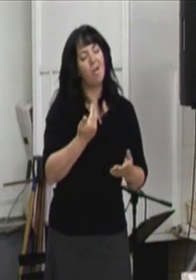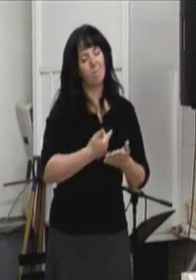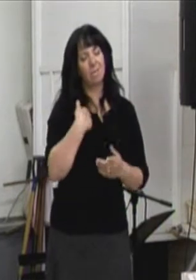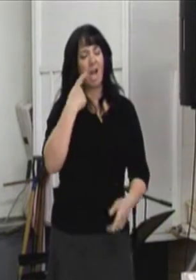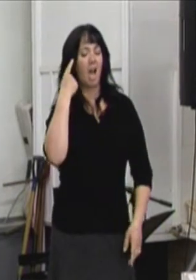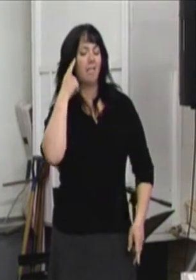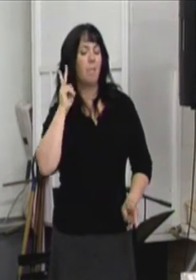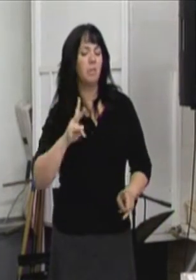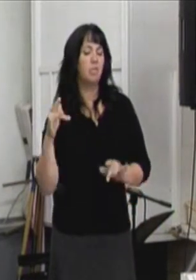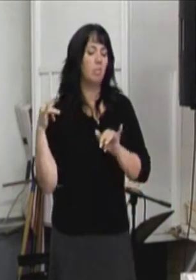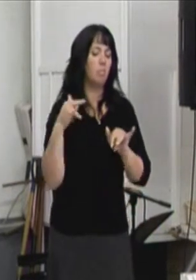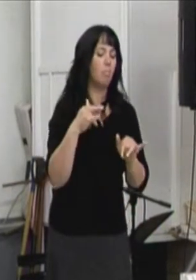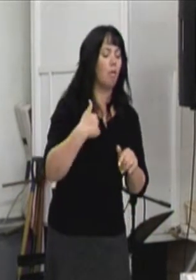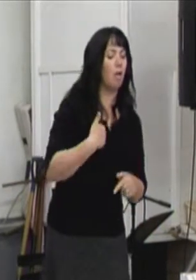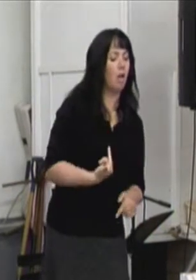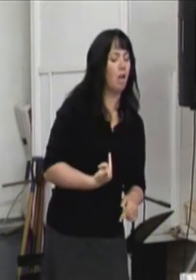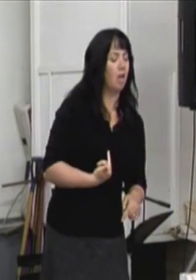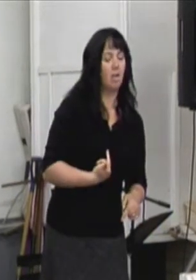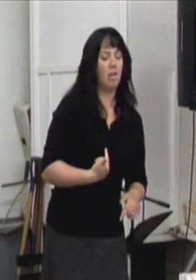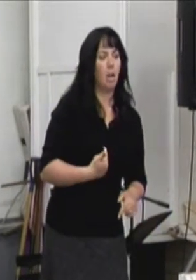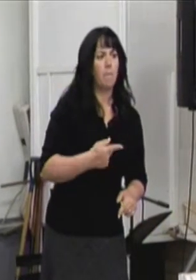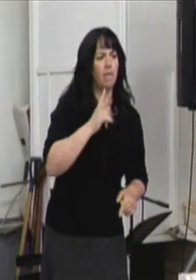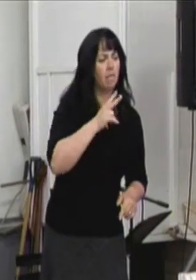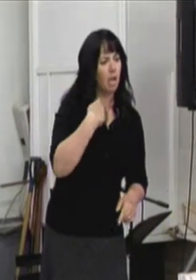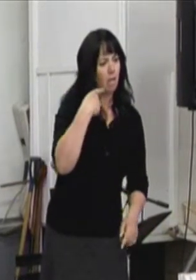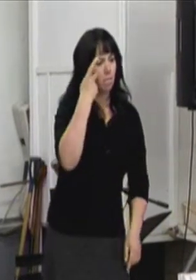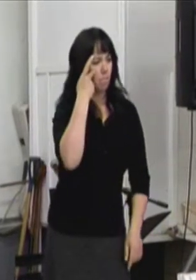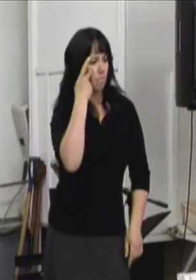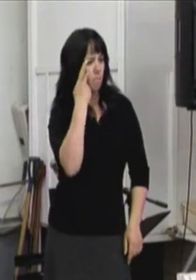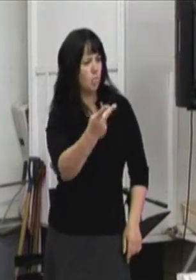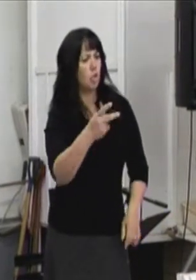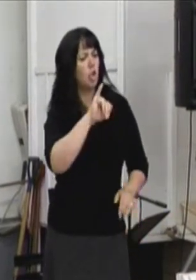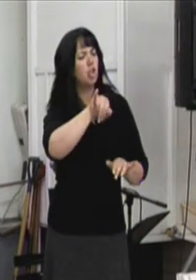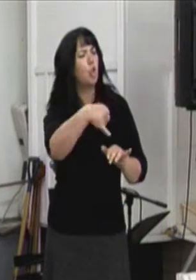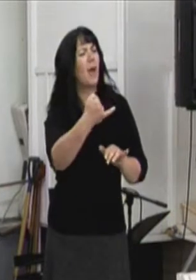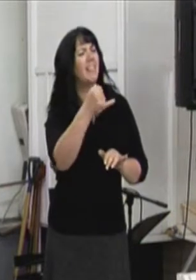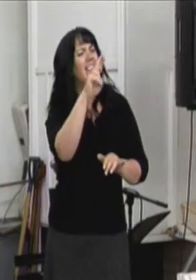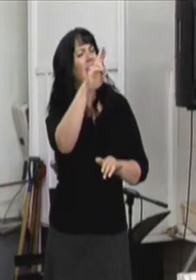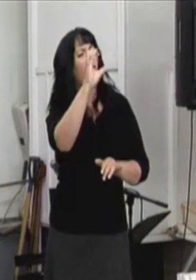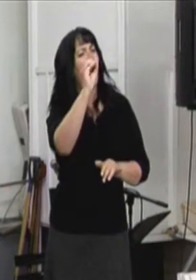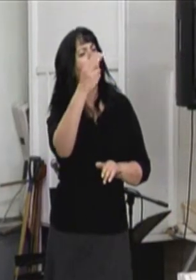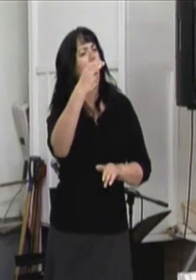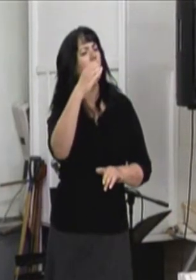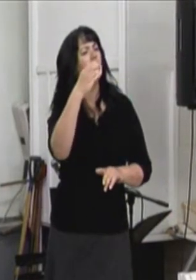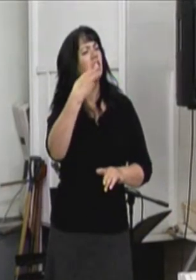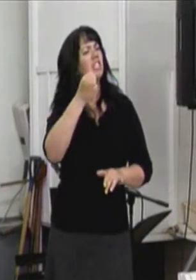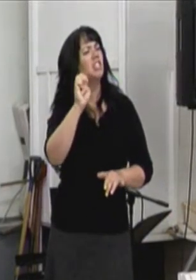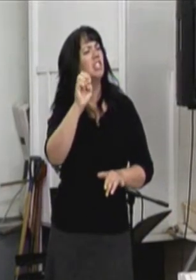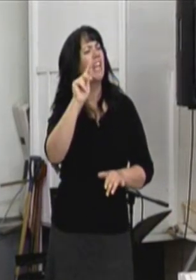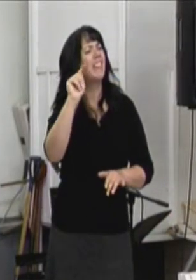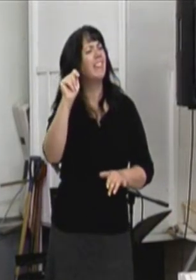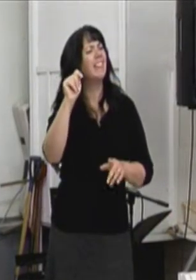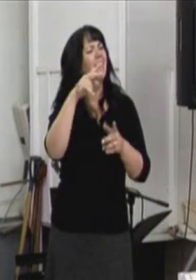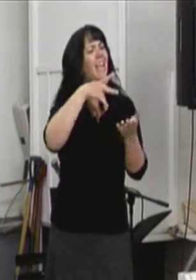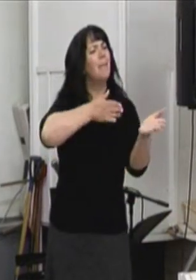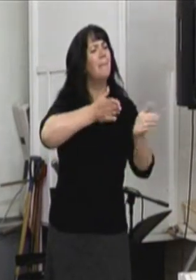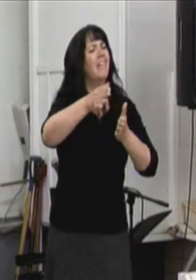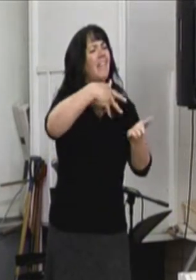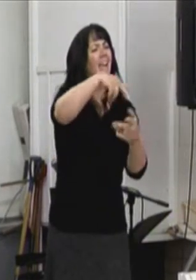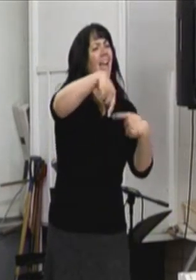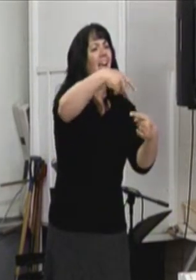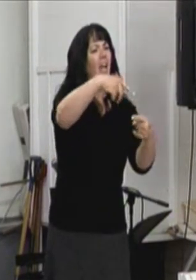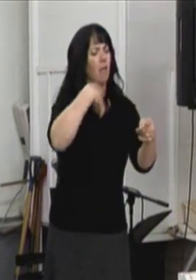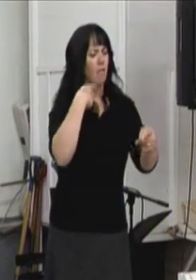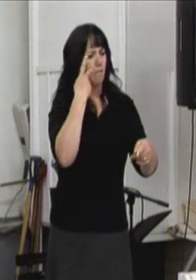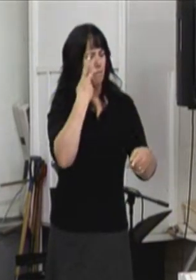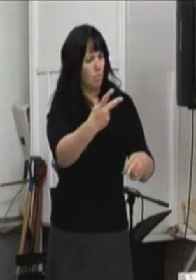à mon égard. Mais c'est à Joannie Rachet qui m'a fourni le coup de pouce nécessaire pour posséder mes rêves.